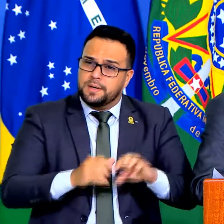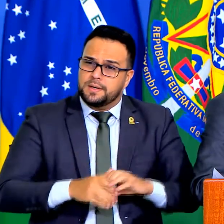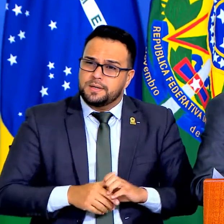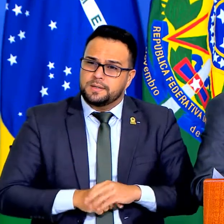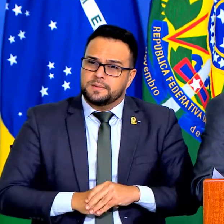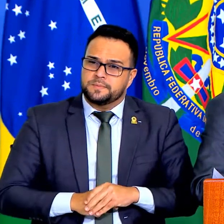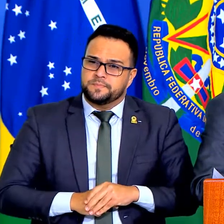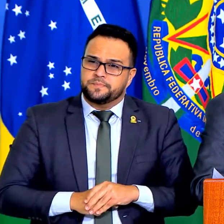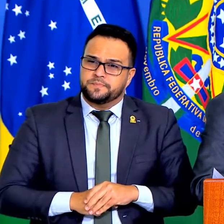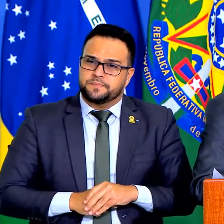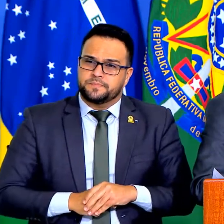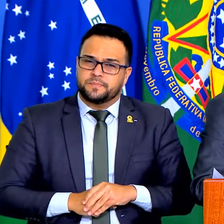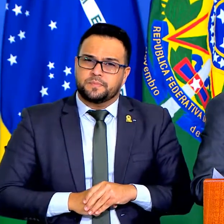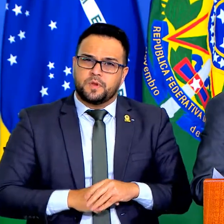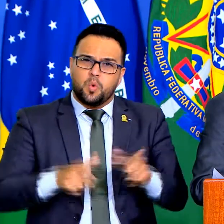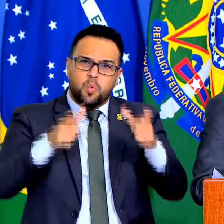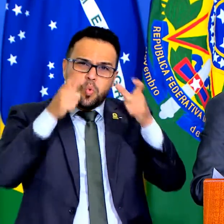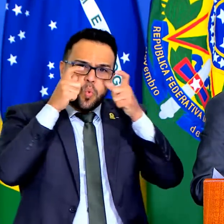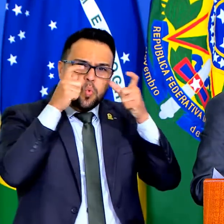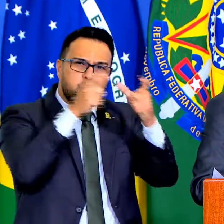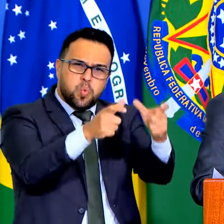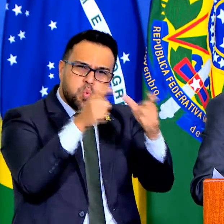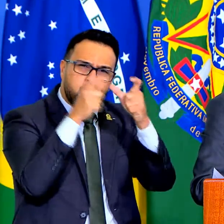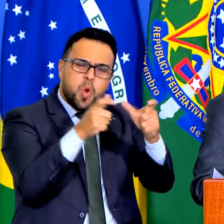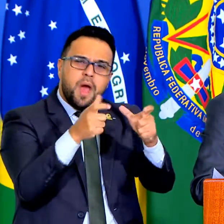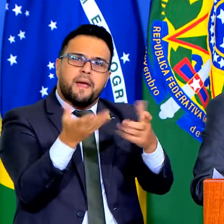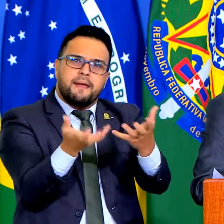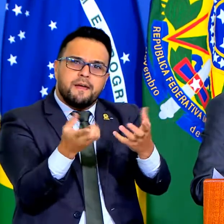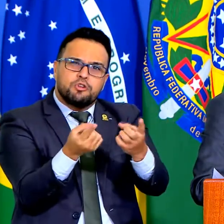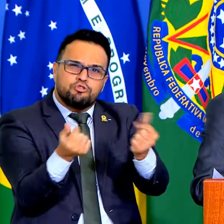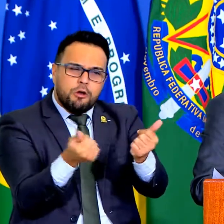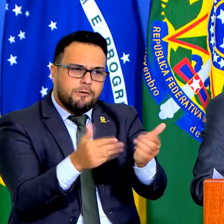indicação de cargos ainda existe? Existe.